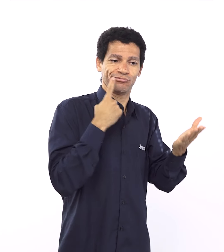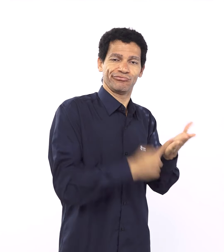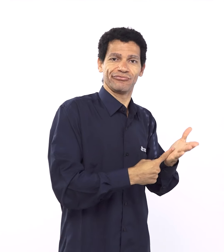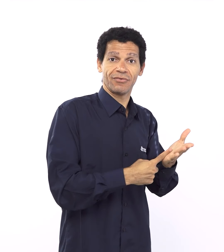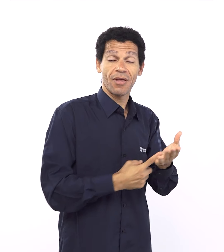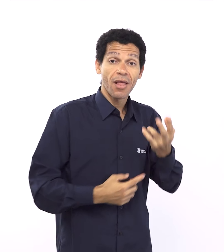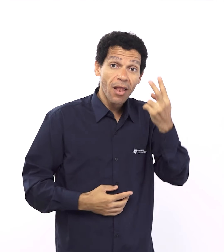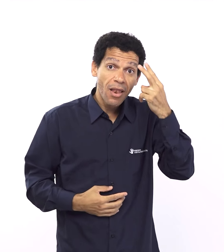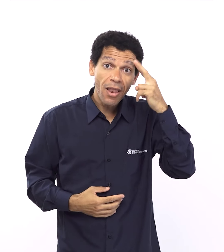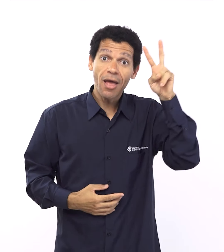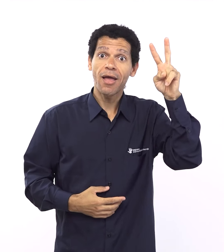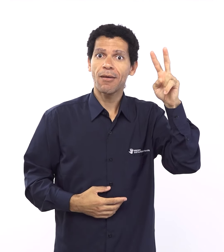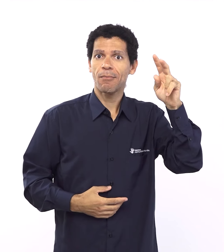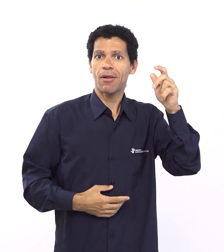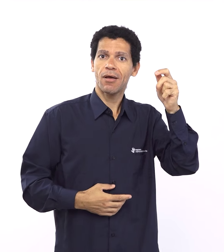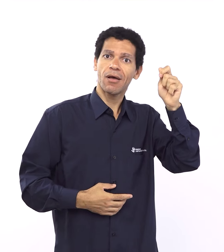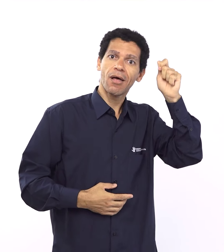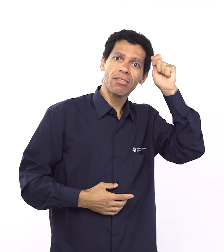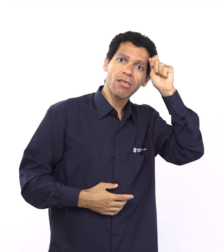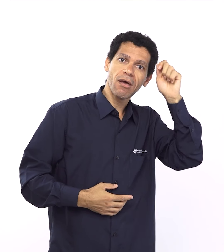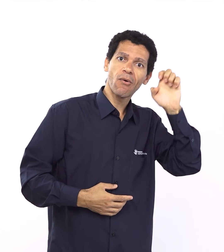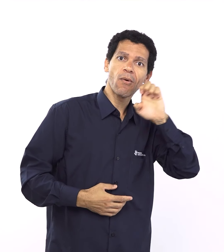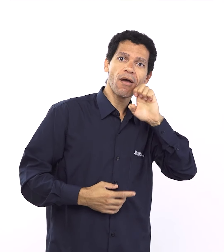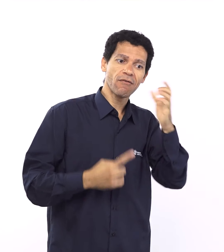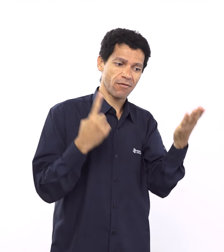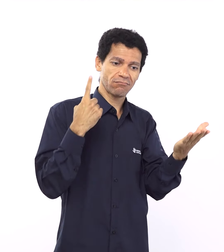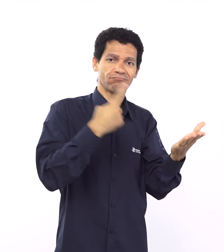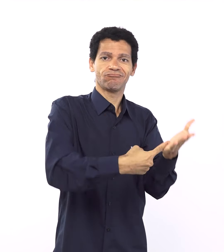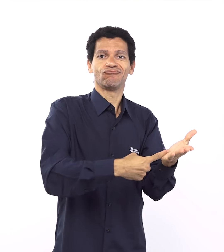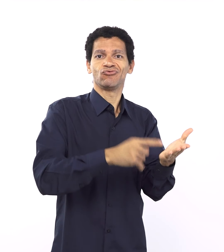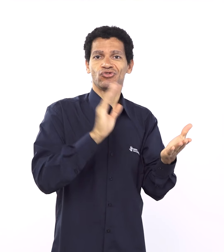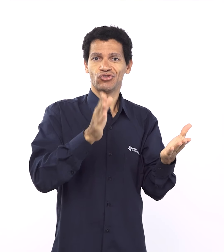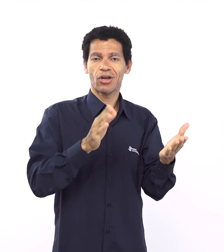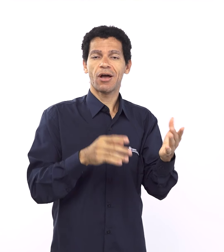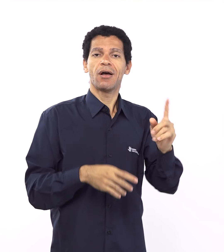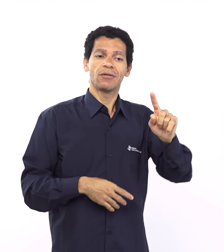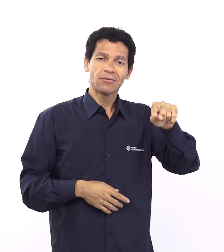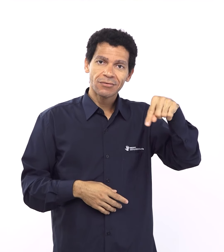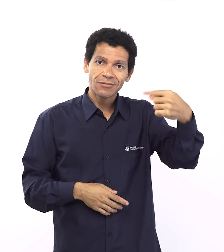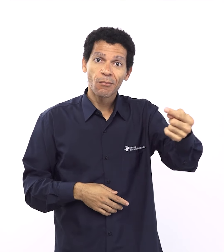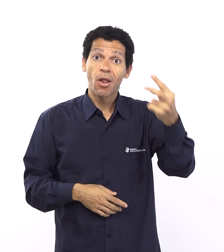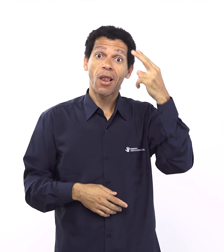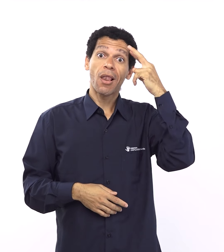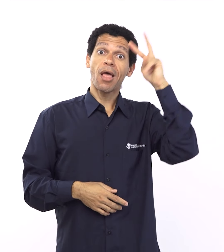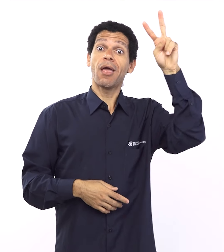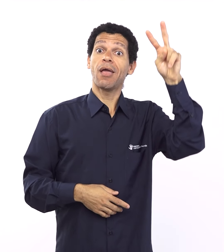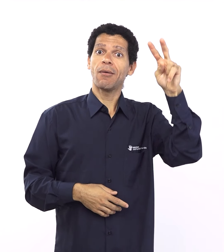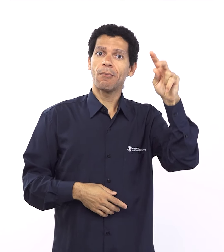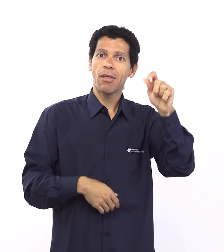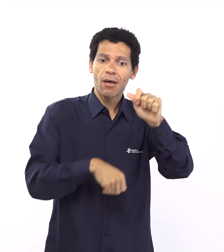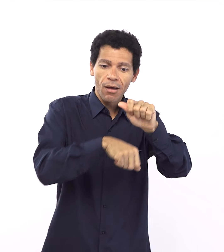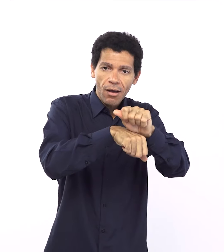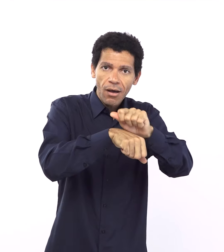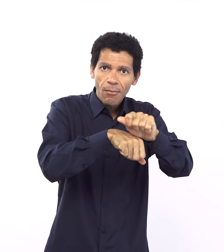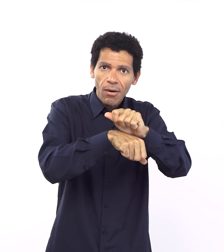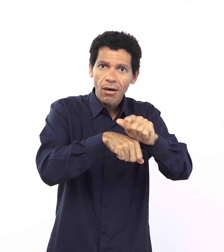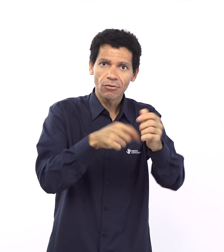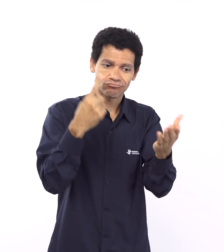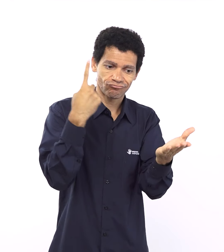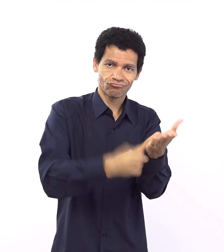lembre-se Moisés que eu me lembrei da promessa que fiz a Abraão e vim e é curioso que também no